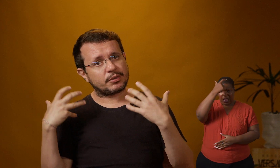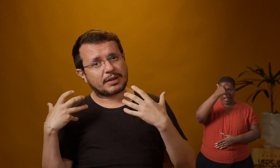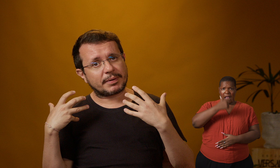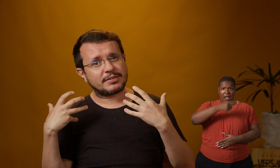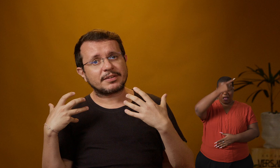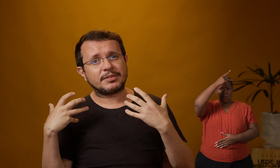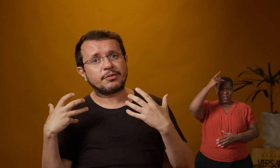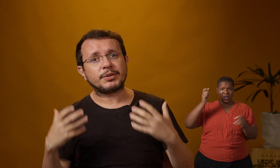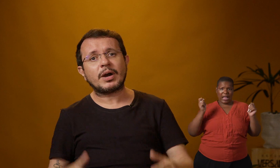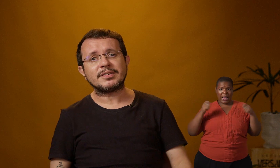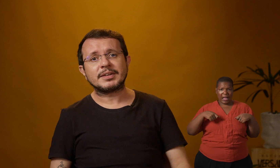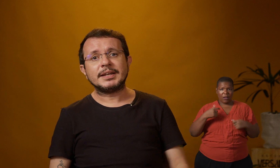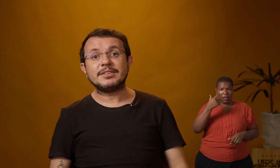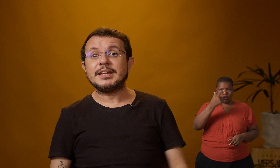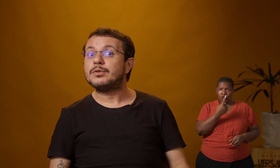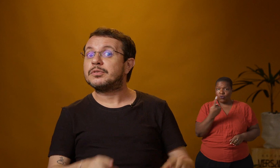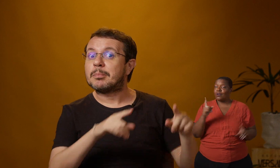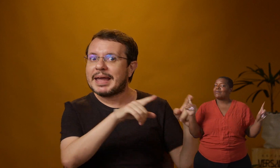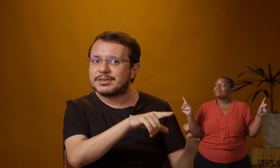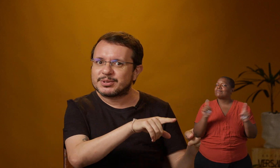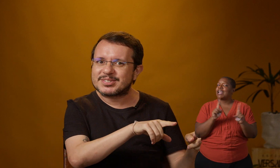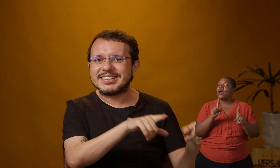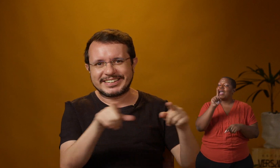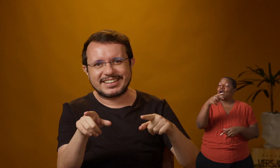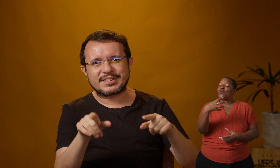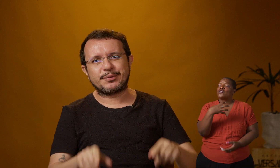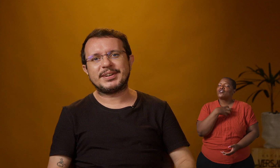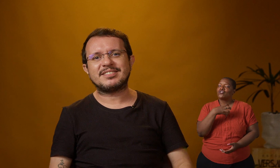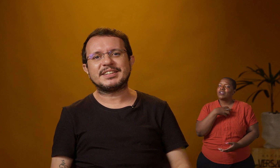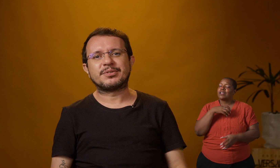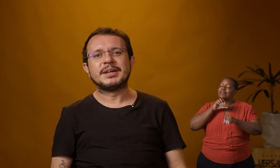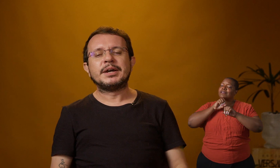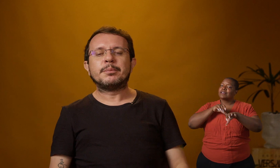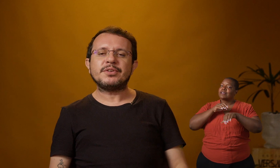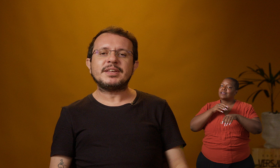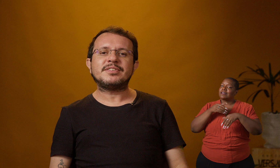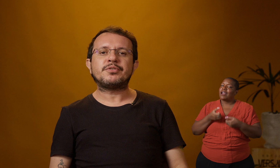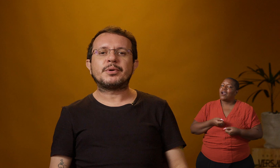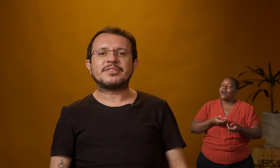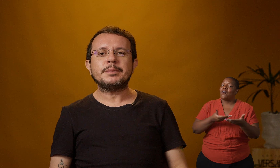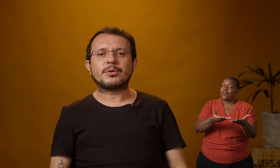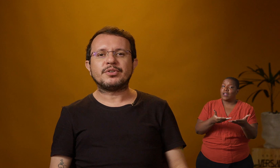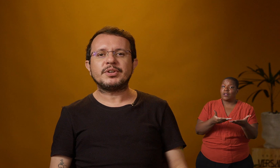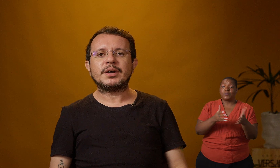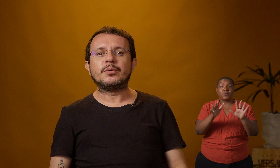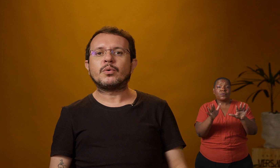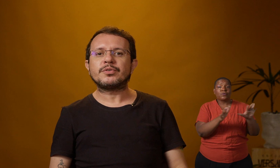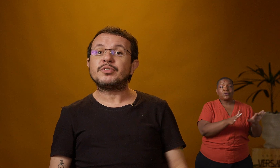em suas capacidades individuais, e sim nos métodos que lhes são oferecidos. Por isso que existe, por exemplo, hoje em dia, um curso